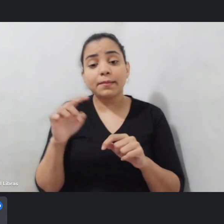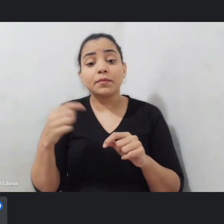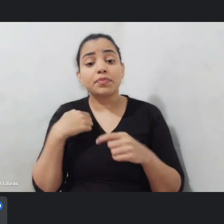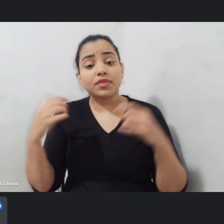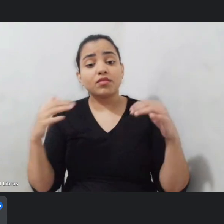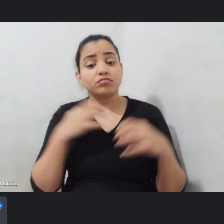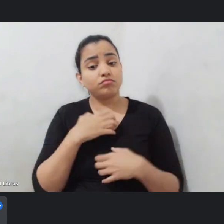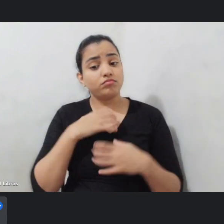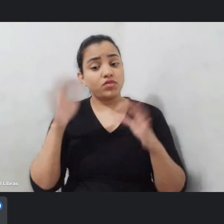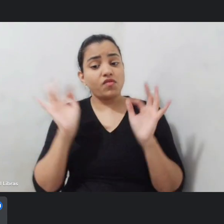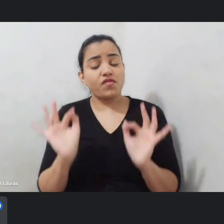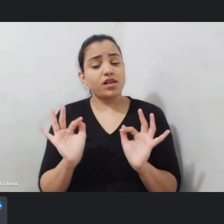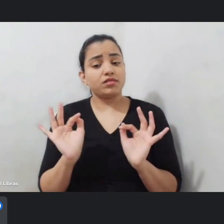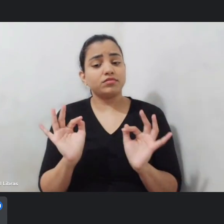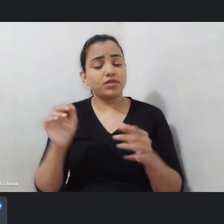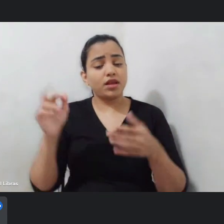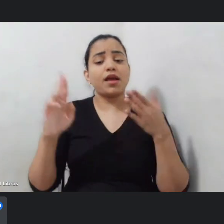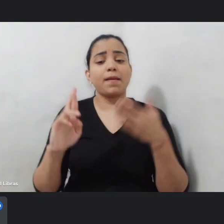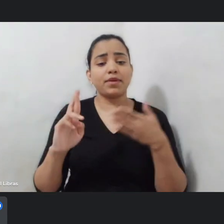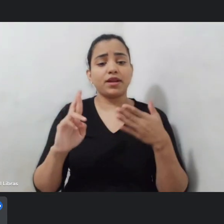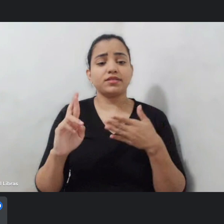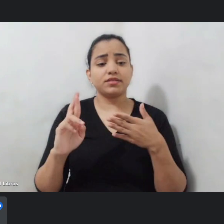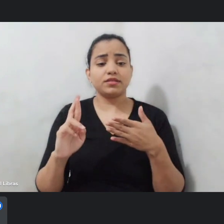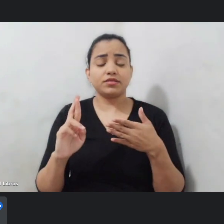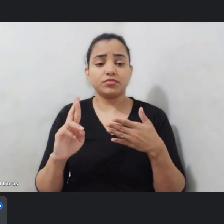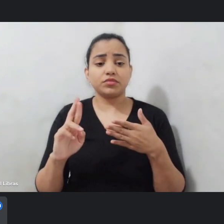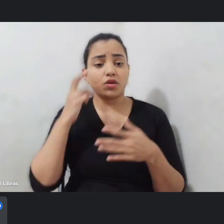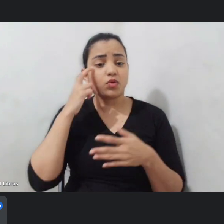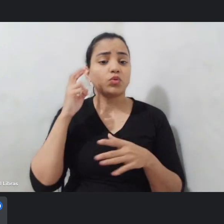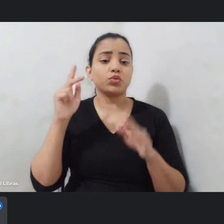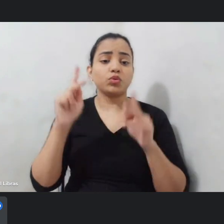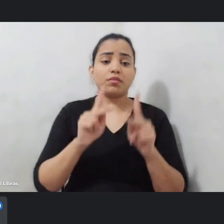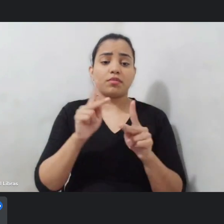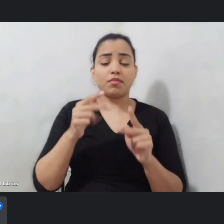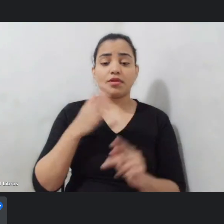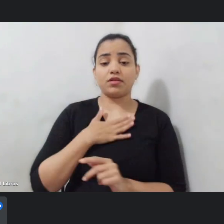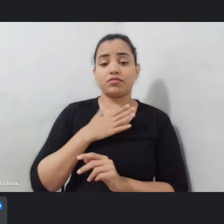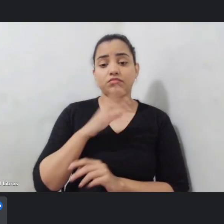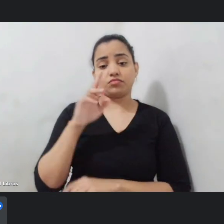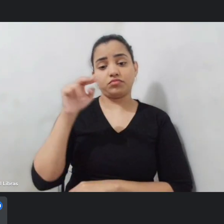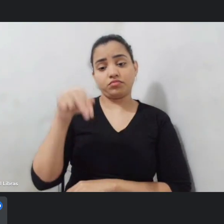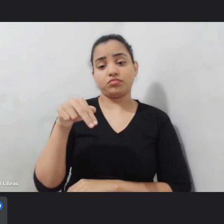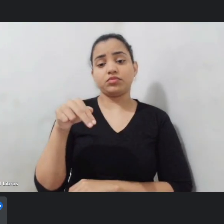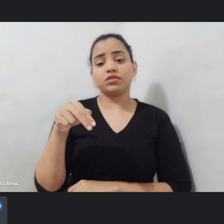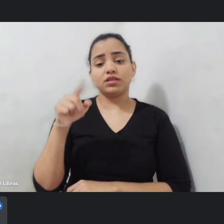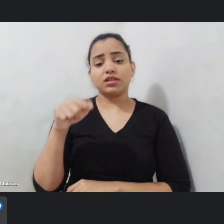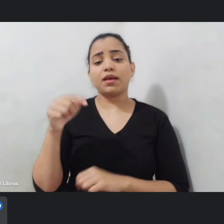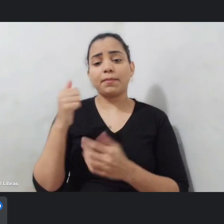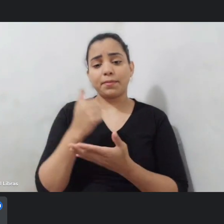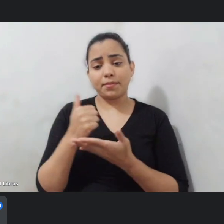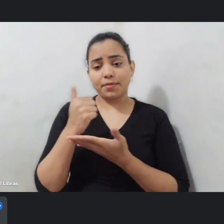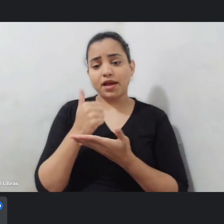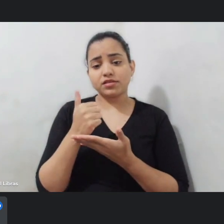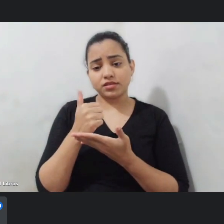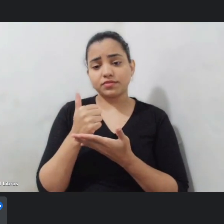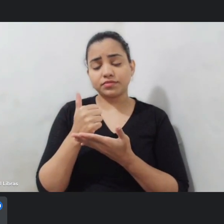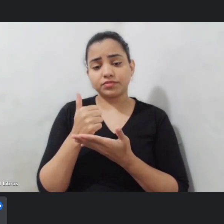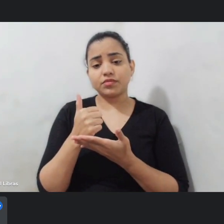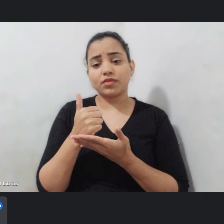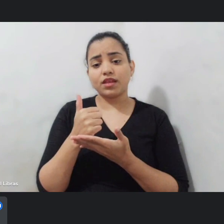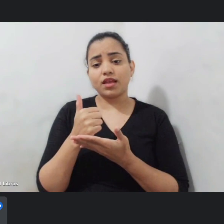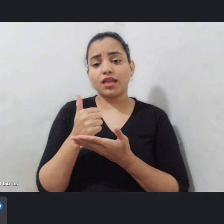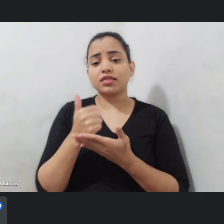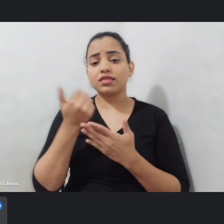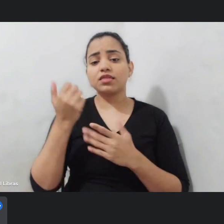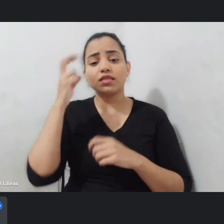do meu estado e que é uma das bases do grupo Folia de Rua Potiguar que é trazer a cultura popular do Rio Grande do Norte para o Rio Grande do